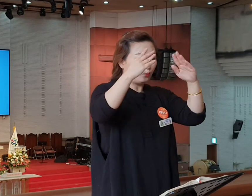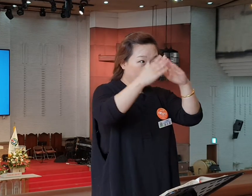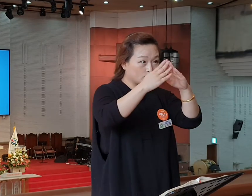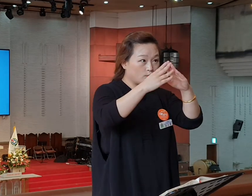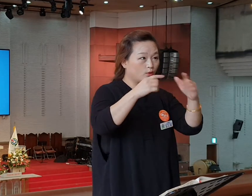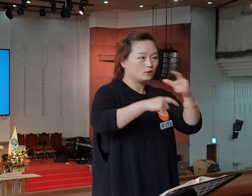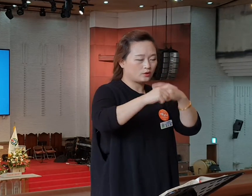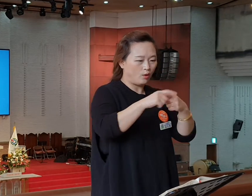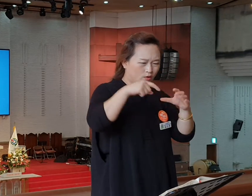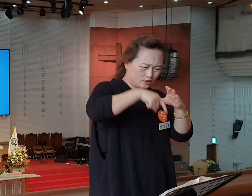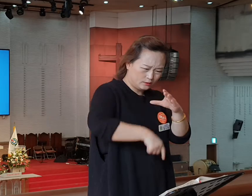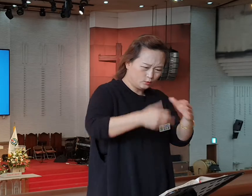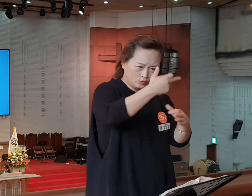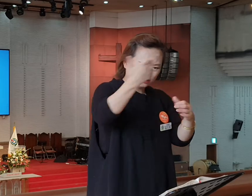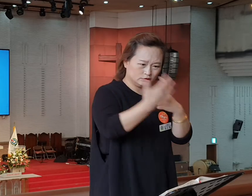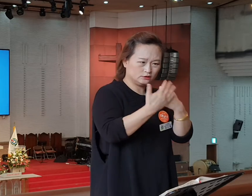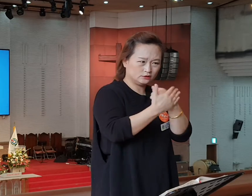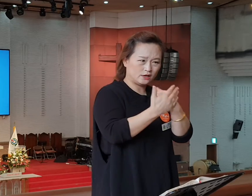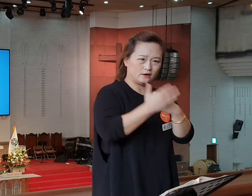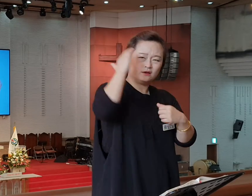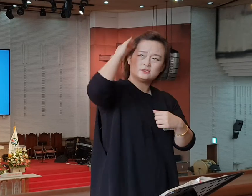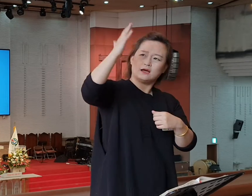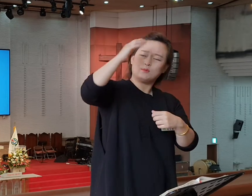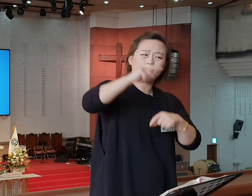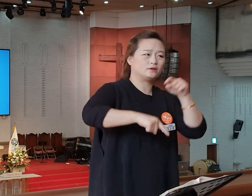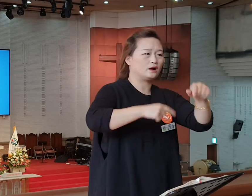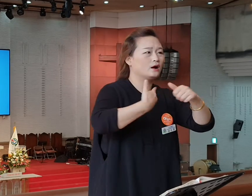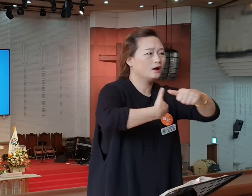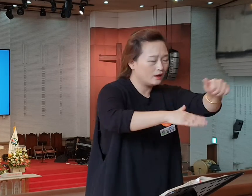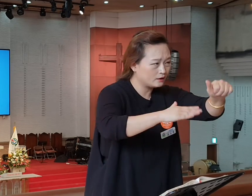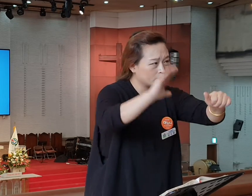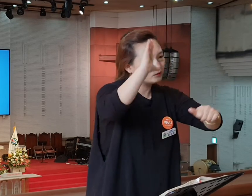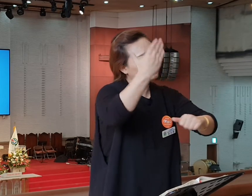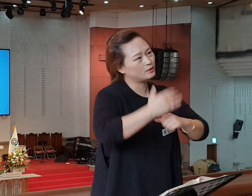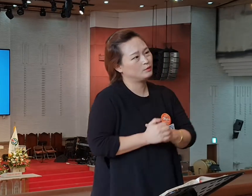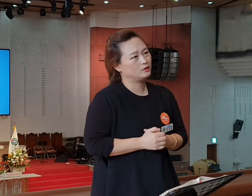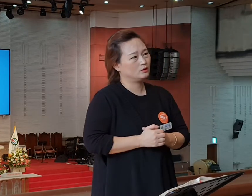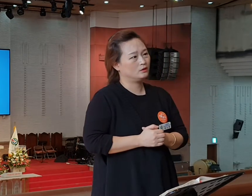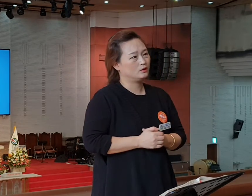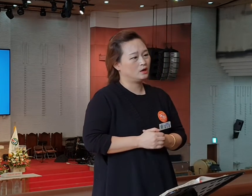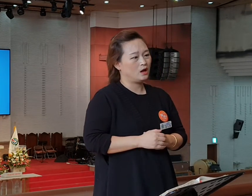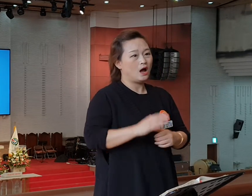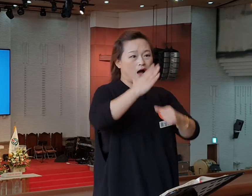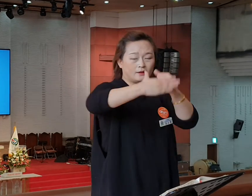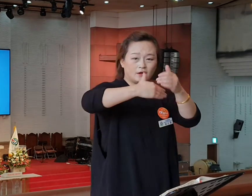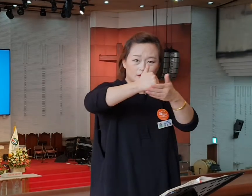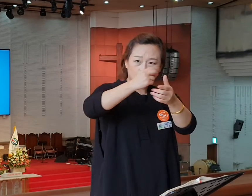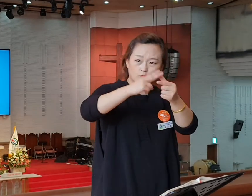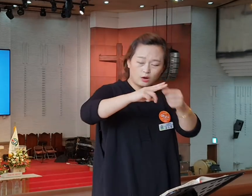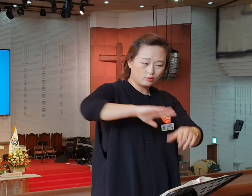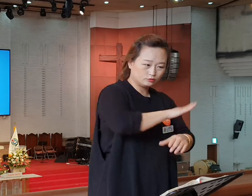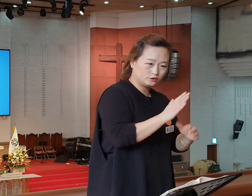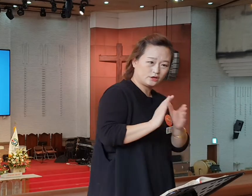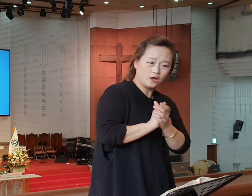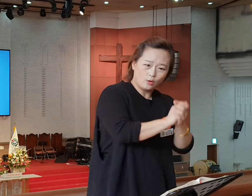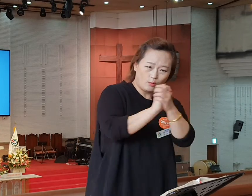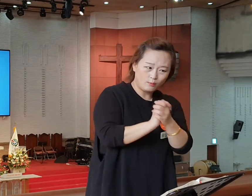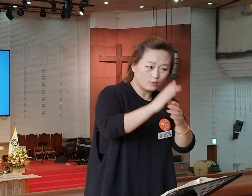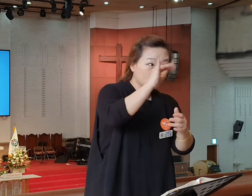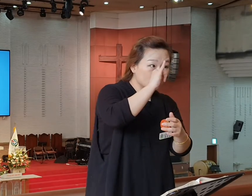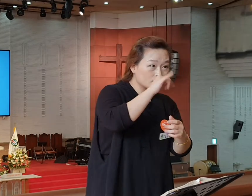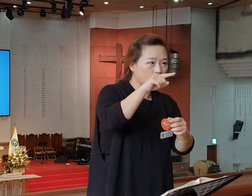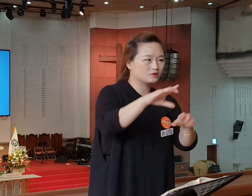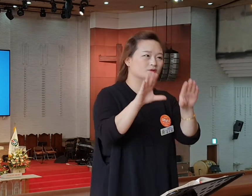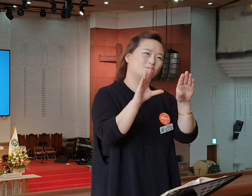은혜, 이것들을 사모하며 나아갈 겁니다. 죄의 용서 안 받아 하나님과 우리 사이에 화목함이 이루는데 거기서 멈추지 않고